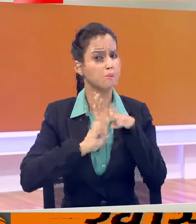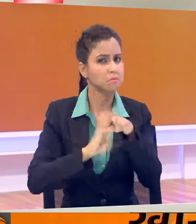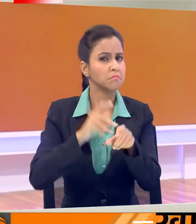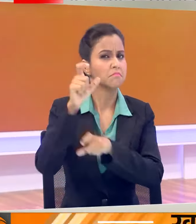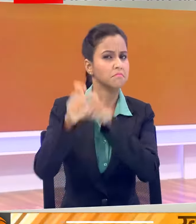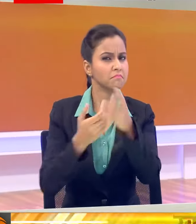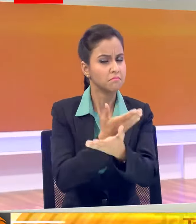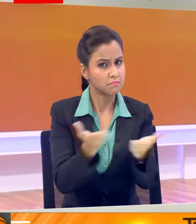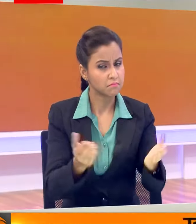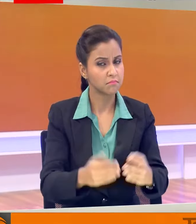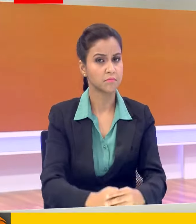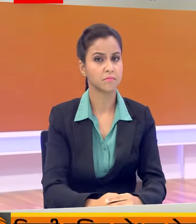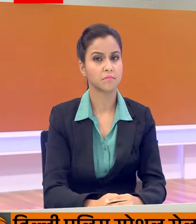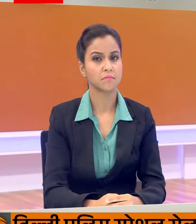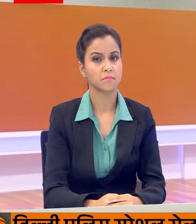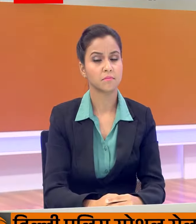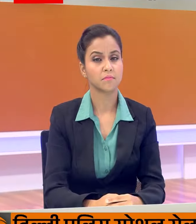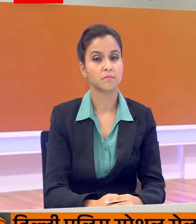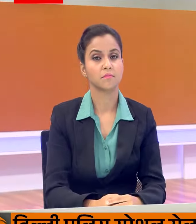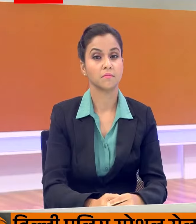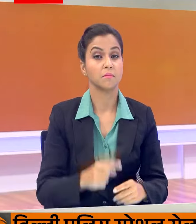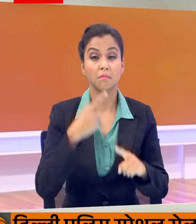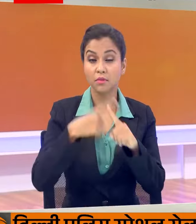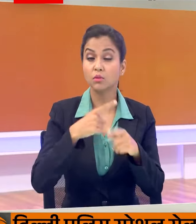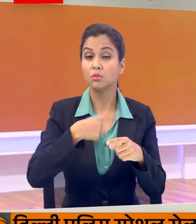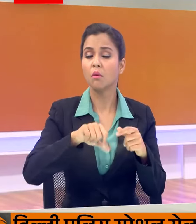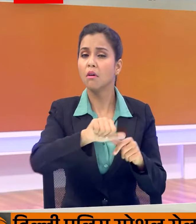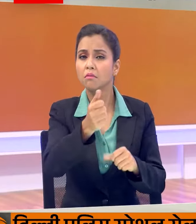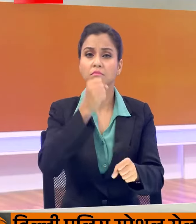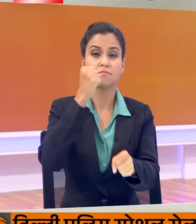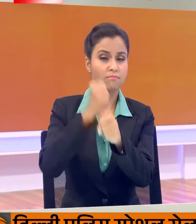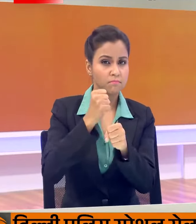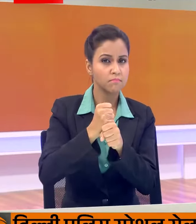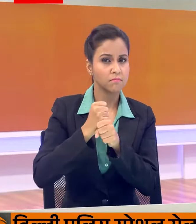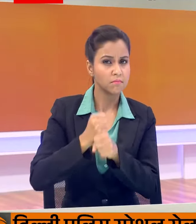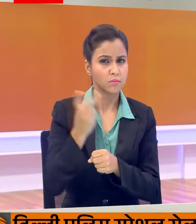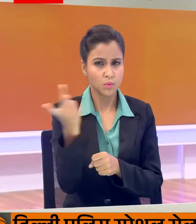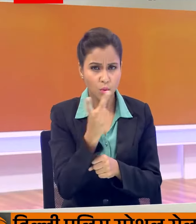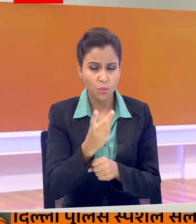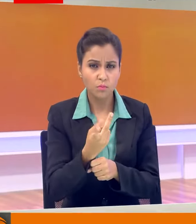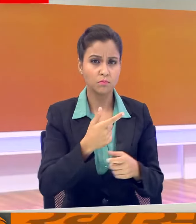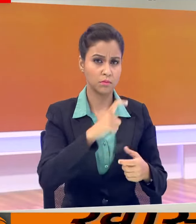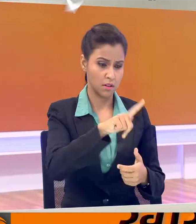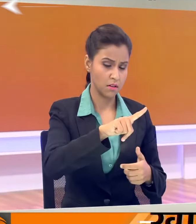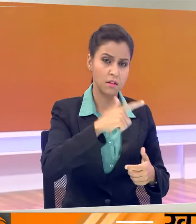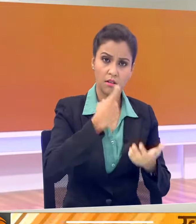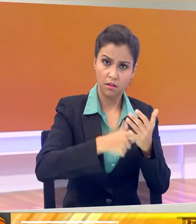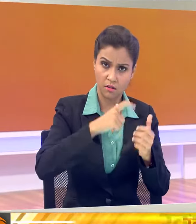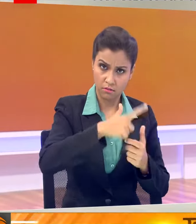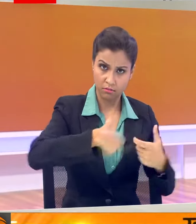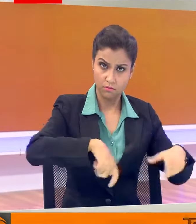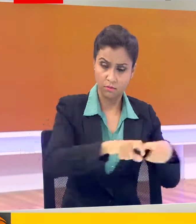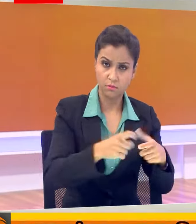और सरकार के और से दोनों सदन के